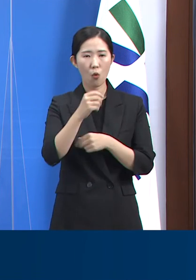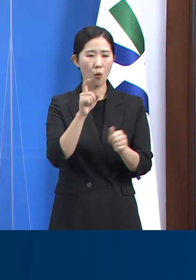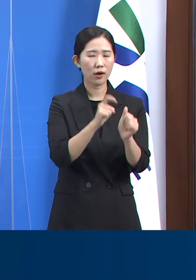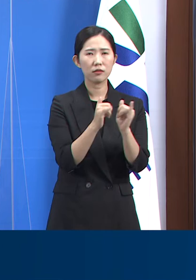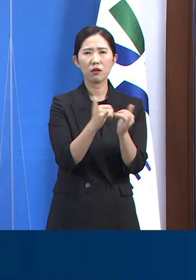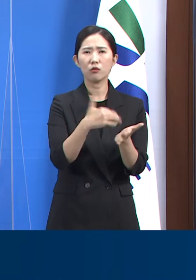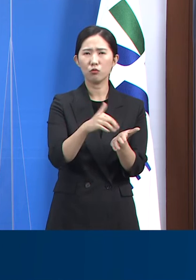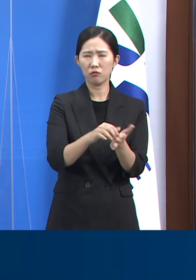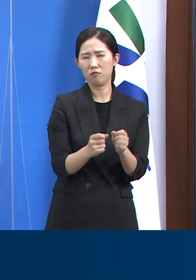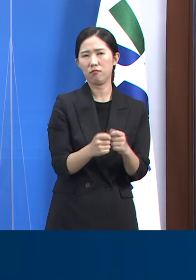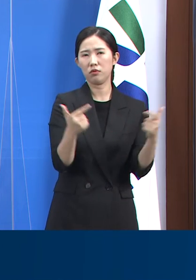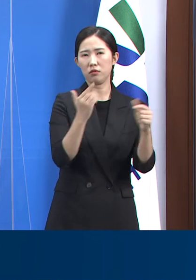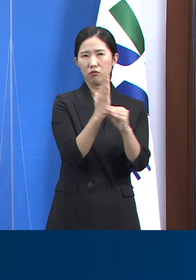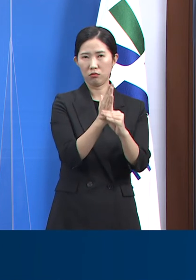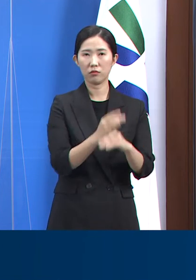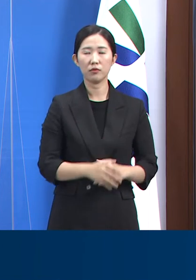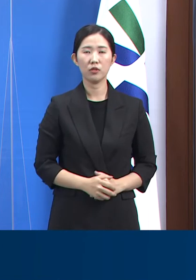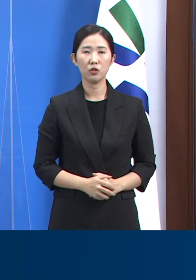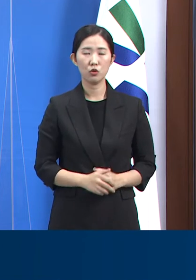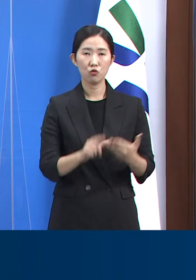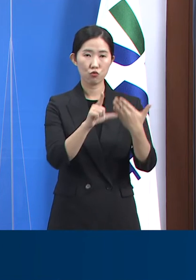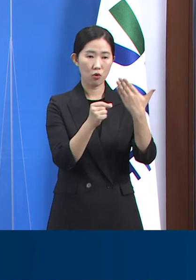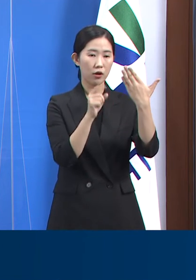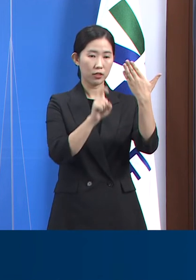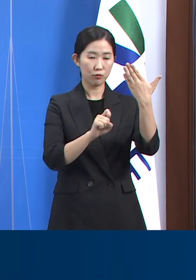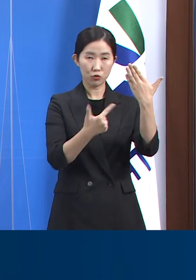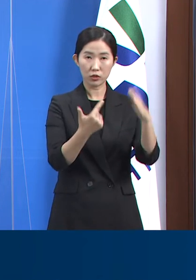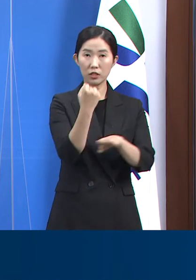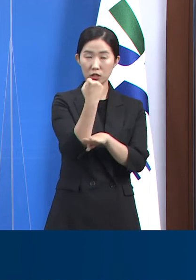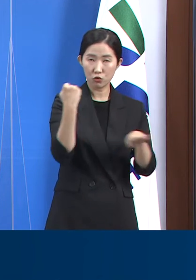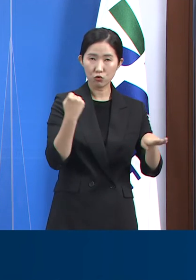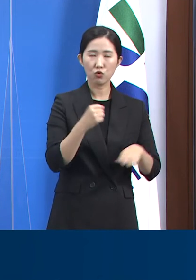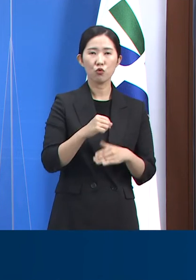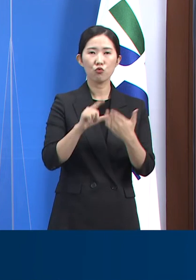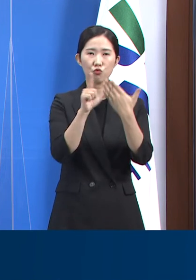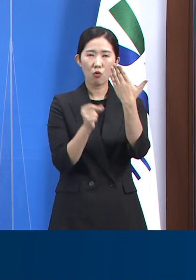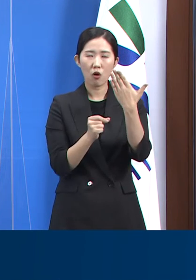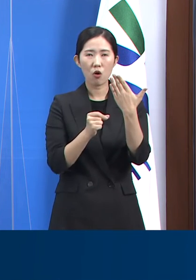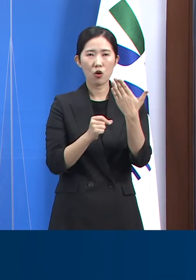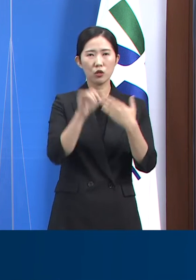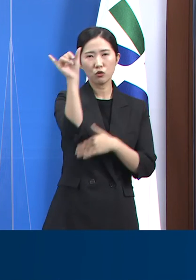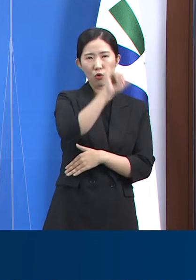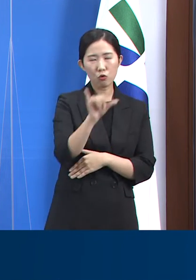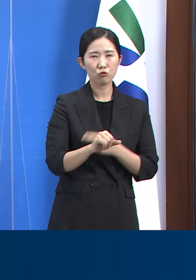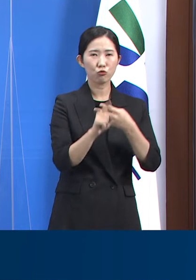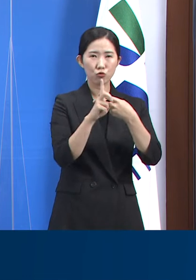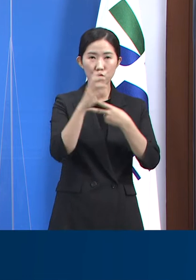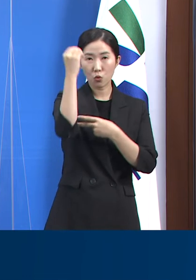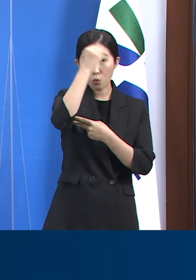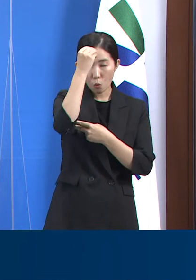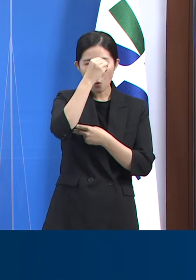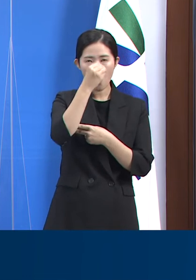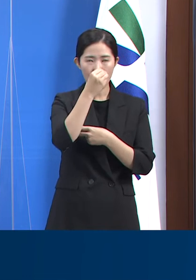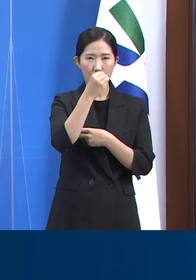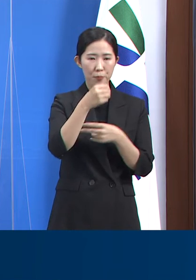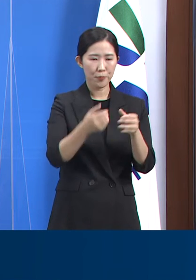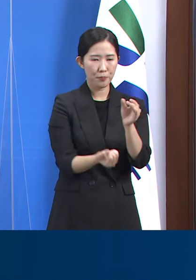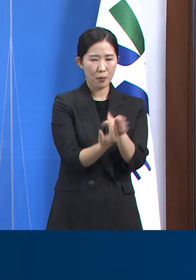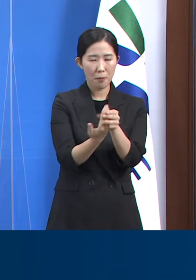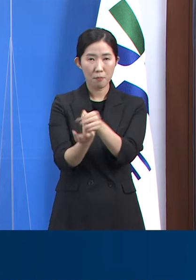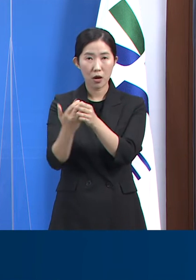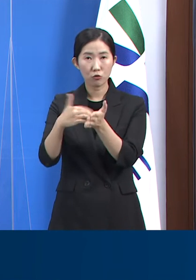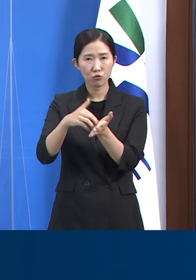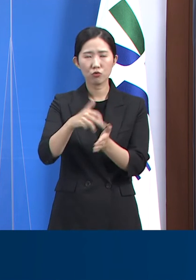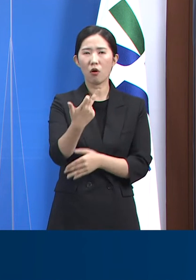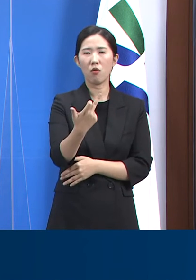증가하고 있습니다. 9월 16일 기준 9월 전국 중고등학교 집단 발생 건수는 17건으로 이전